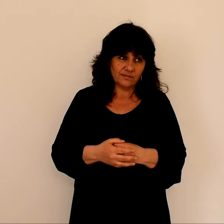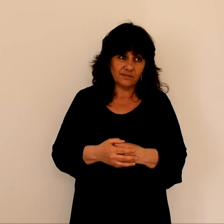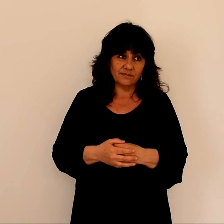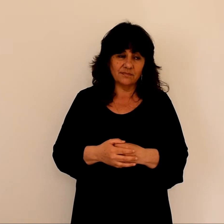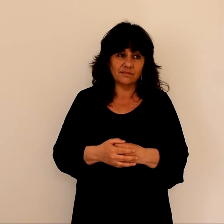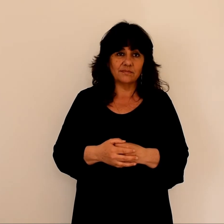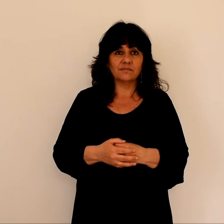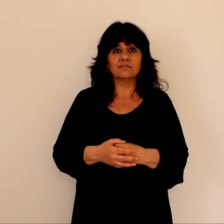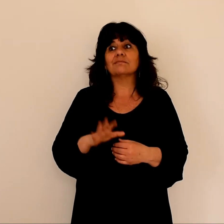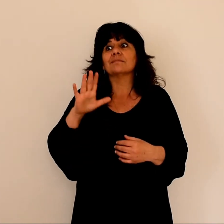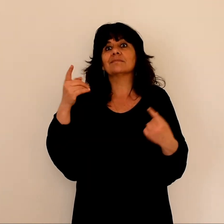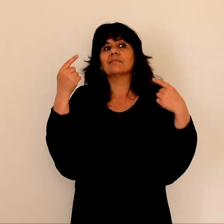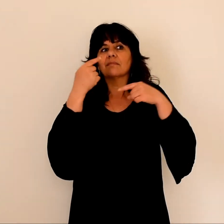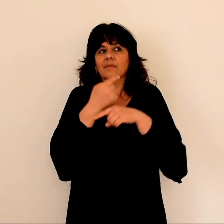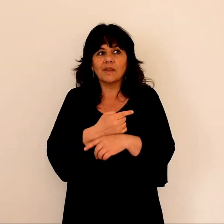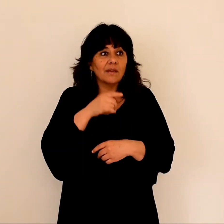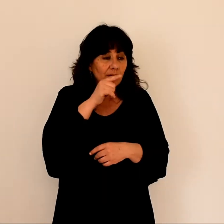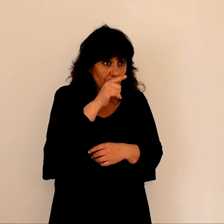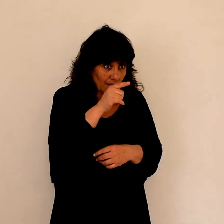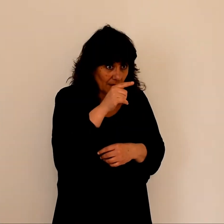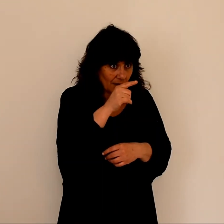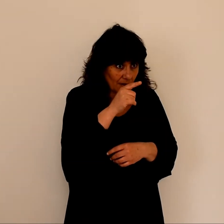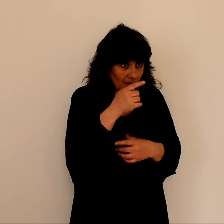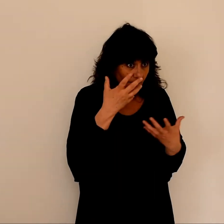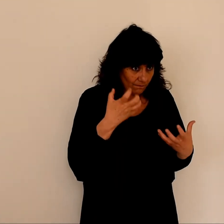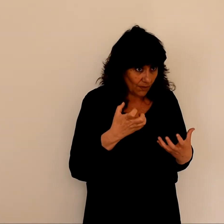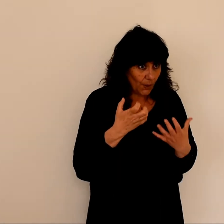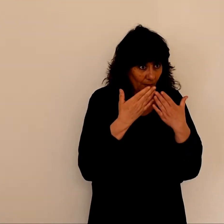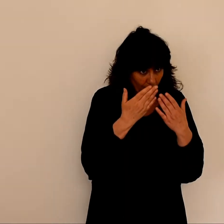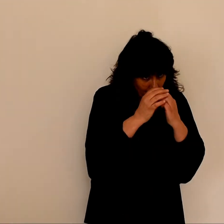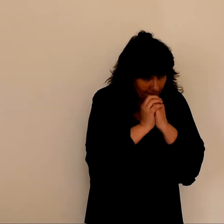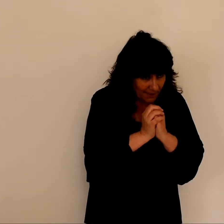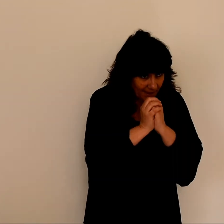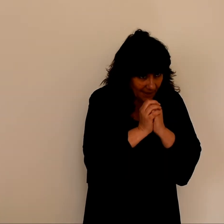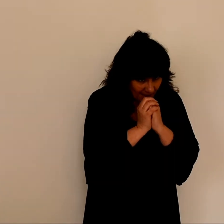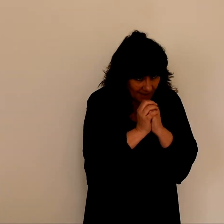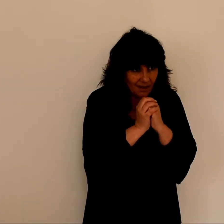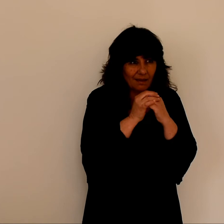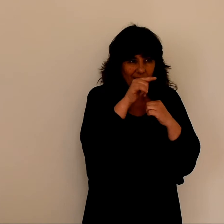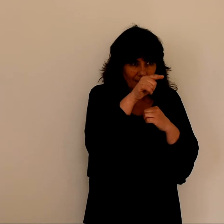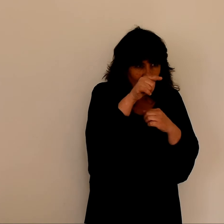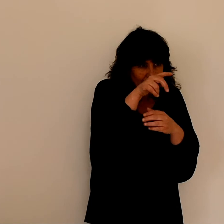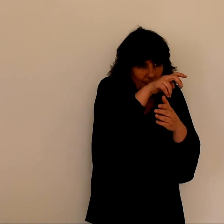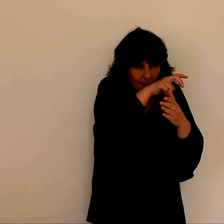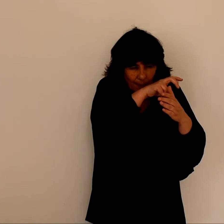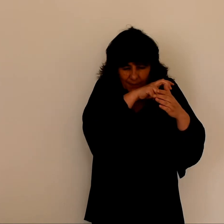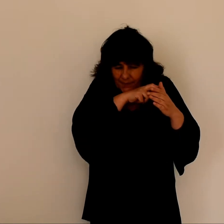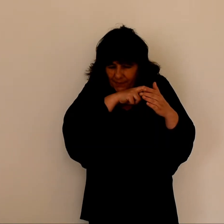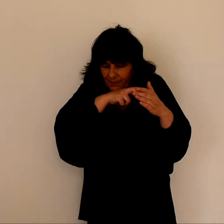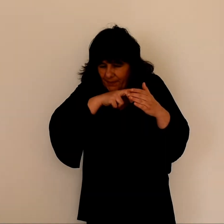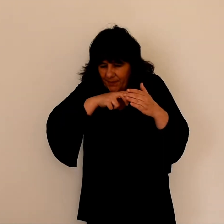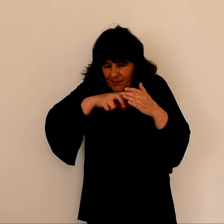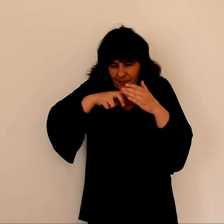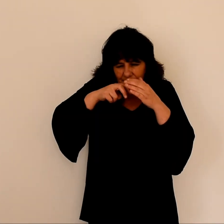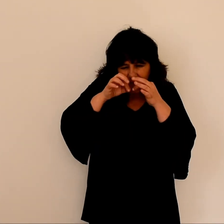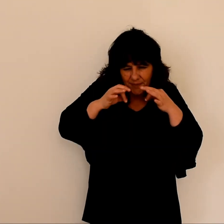Mais toi, quand tu pries Retire-toi dans la pièce la plus